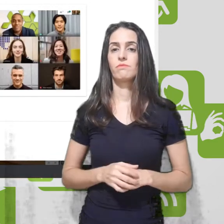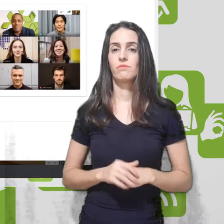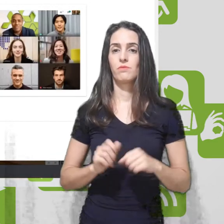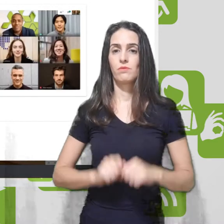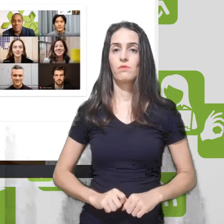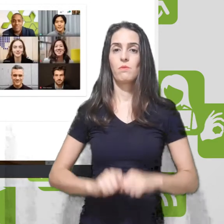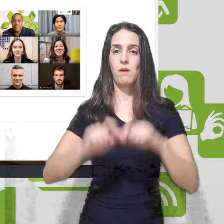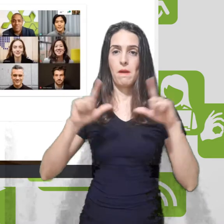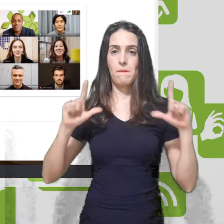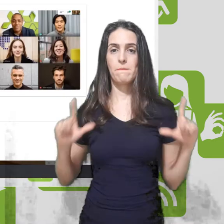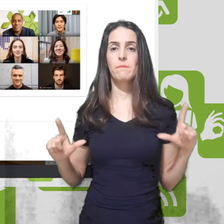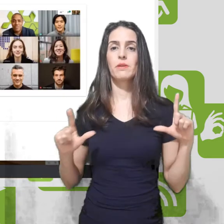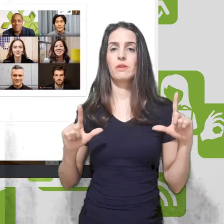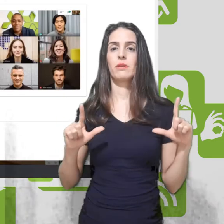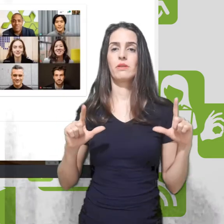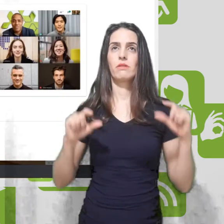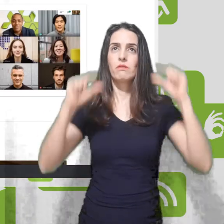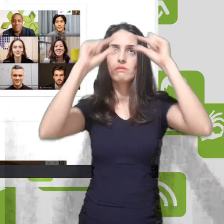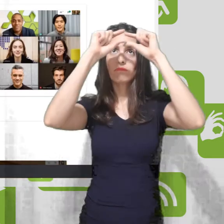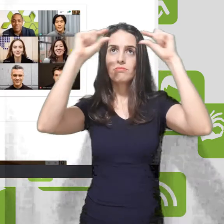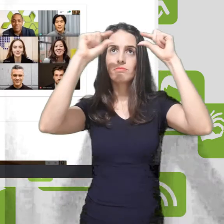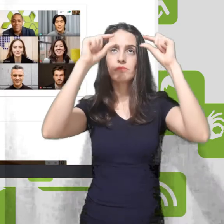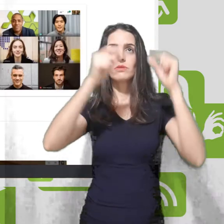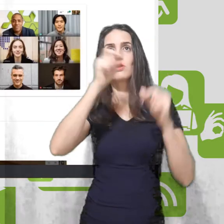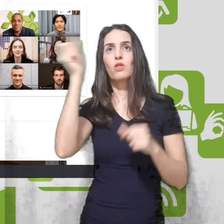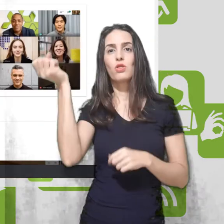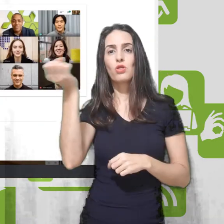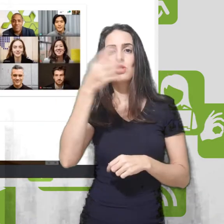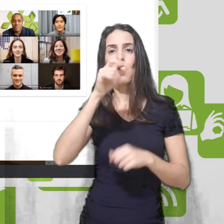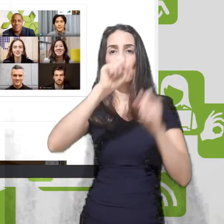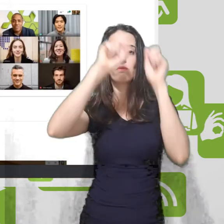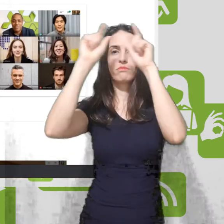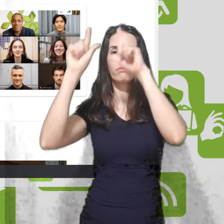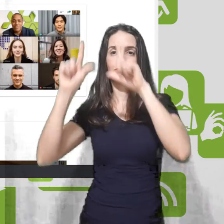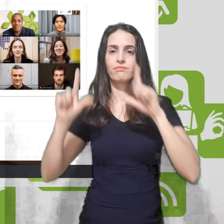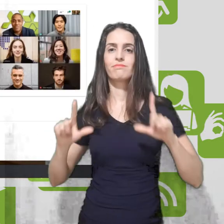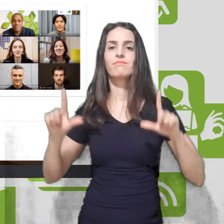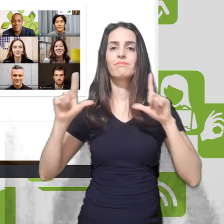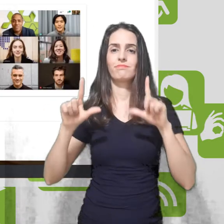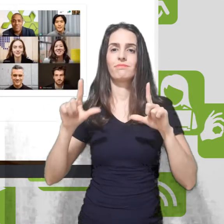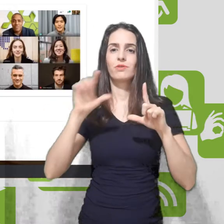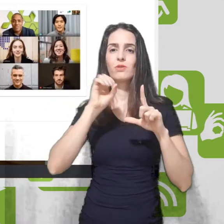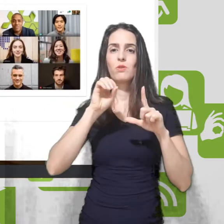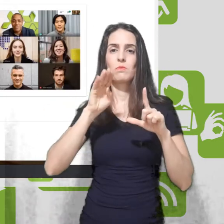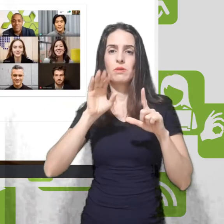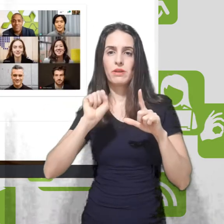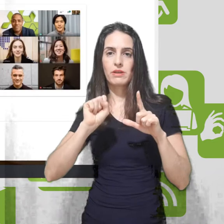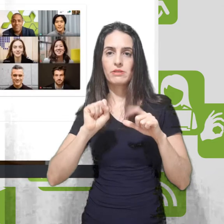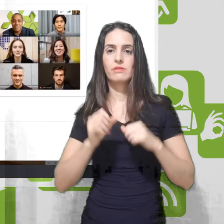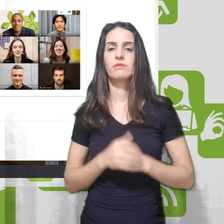OBS. A nova janela dele. vai falar que já está executando. padrão, né?